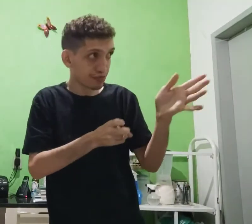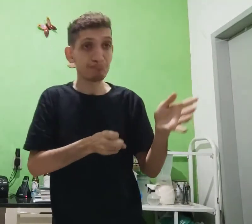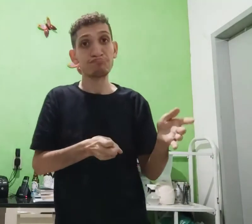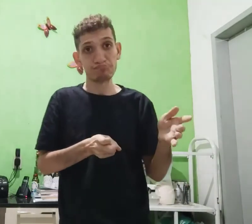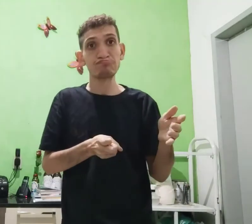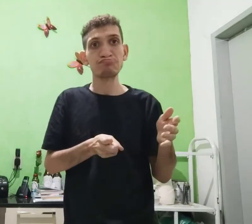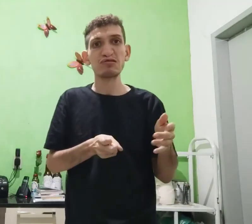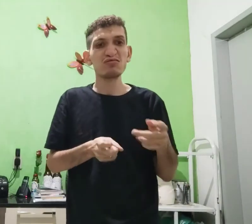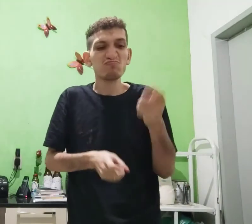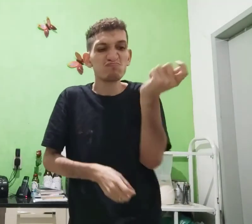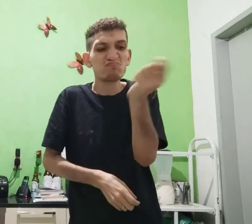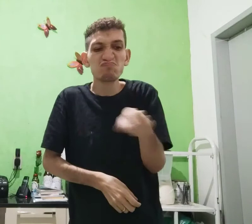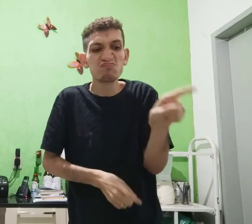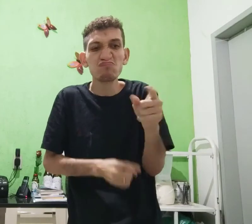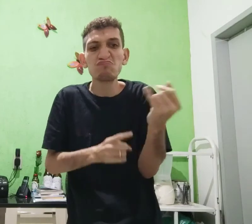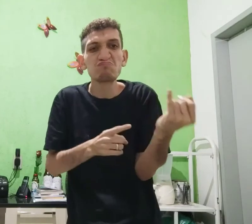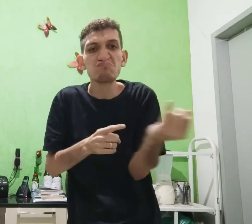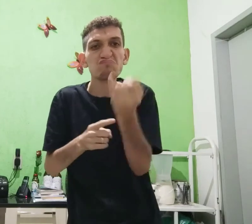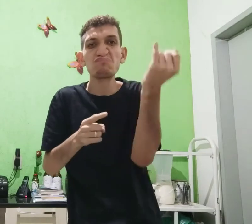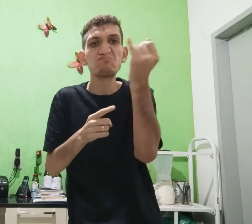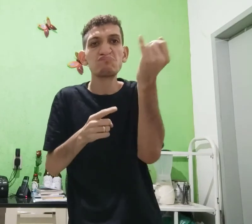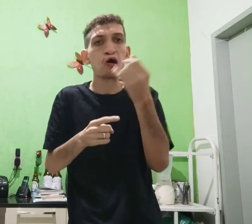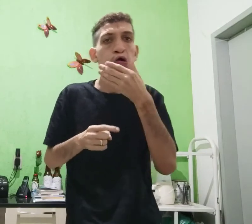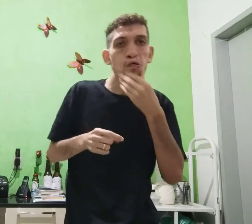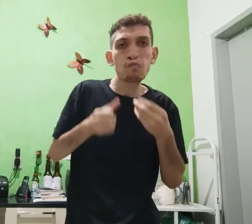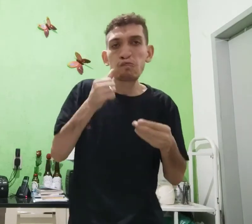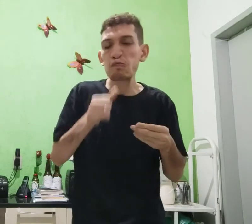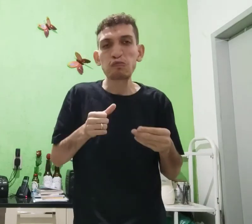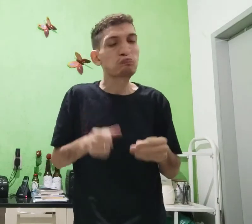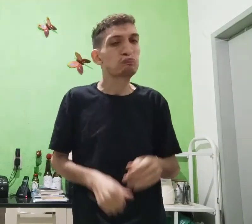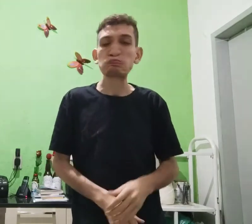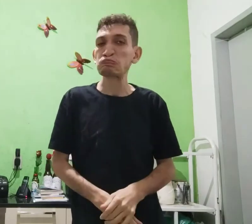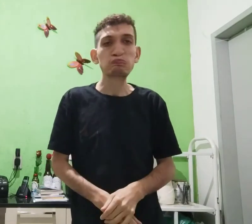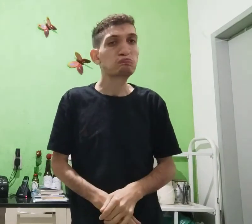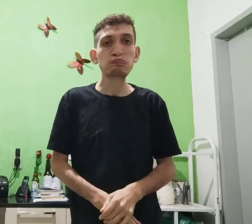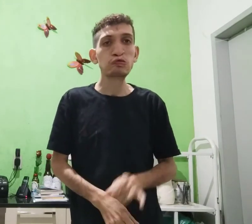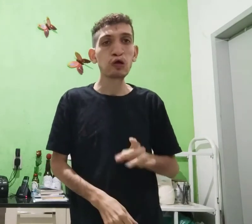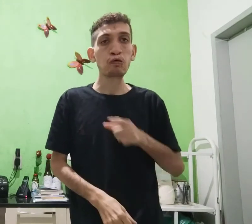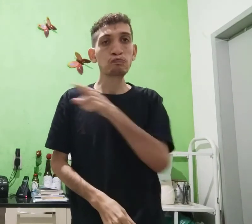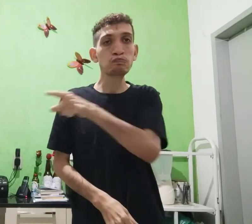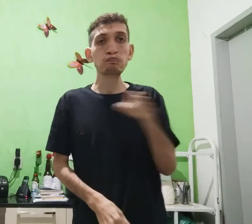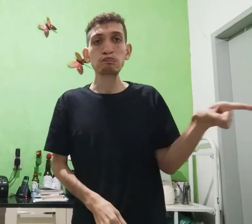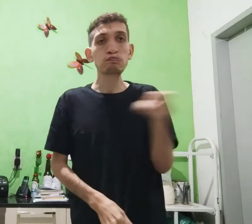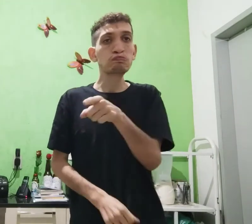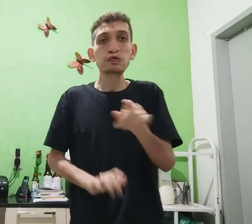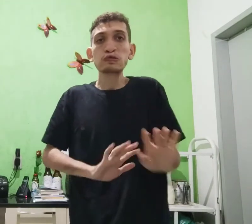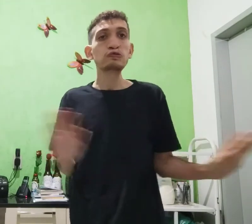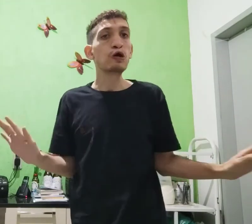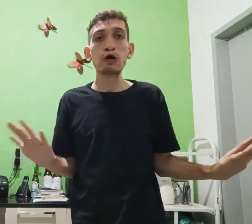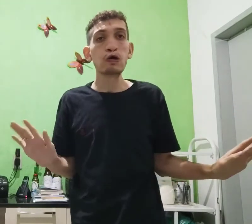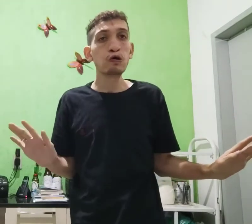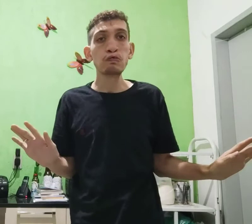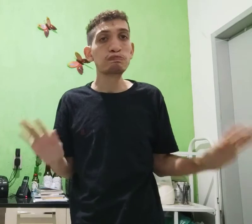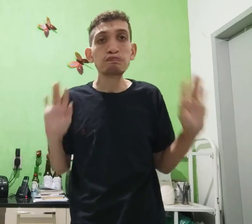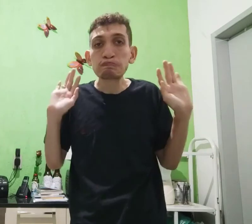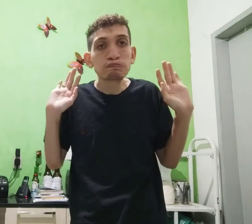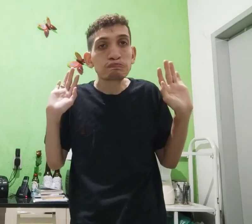viu, ele ou ela e percebeu. Não precisa, não é importante homem ou mulher, não é importante. Ele ou ela só,